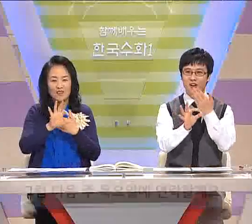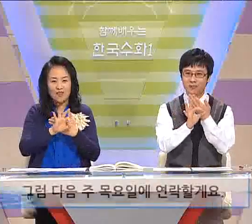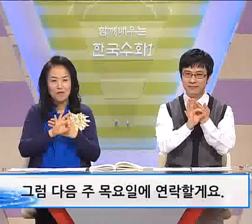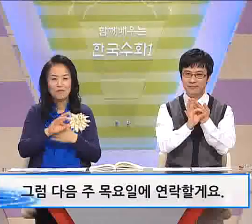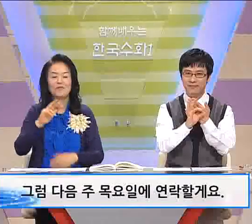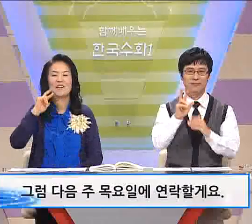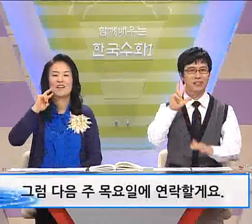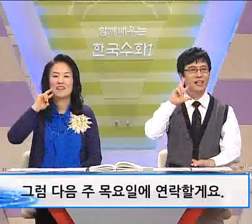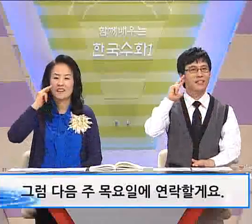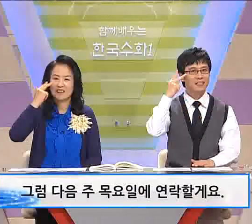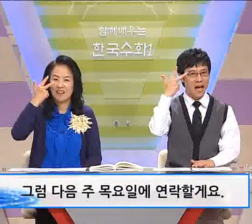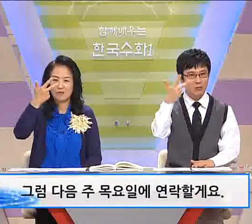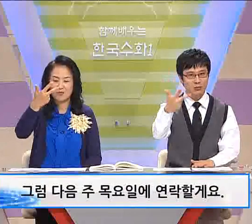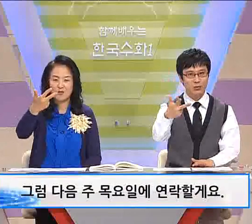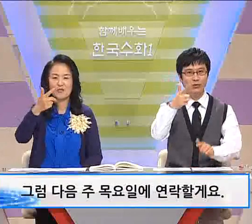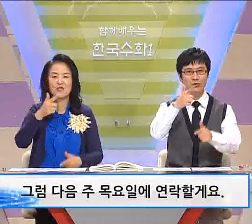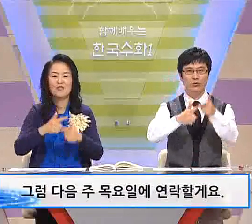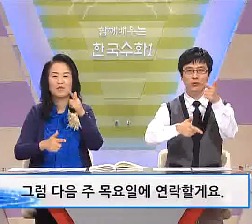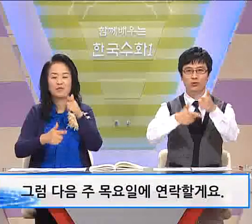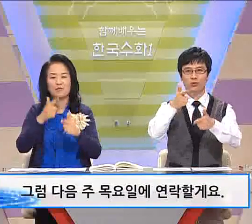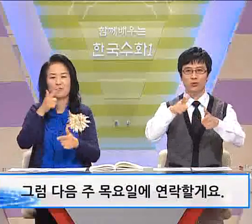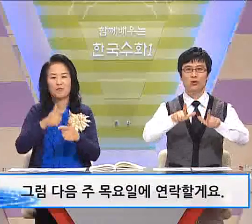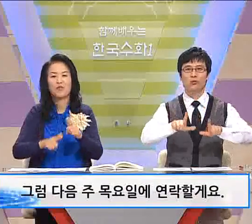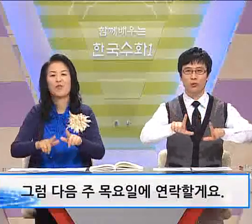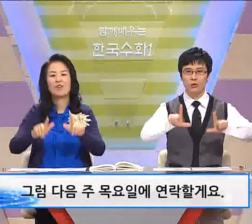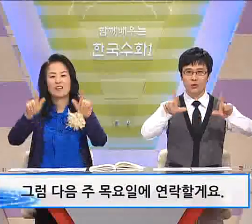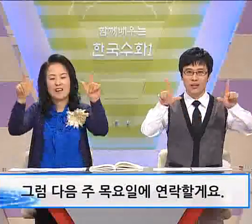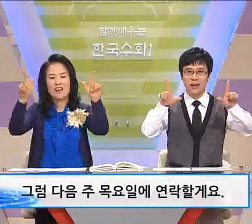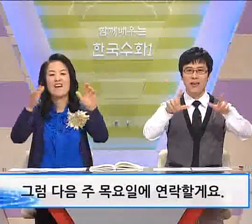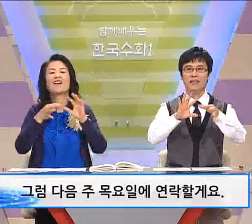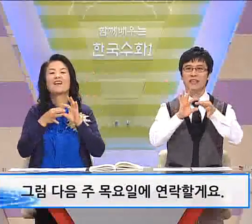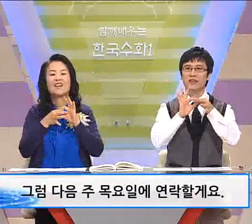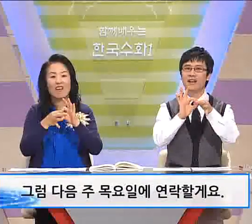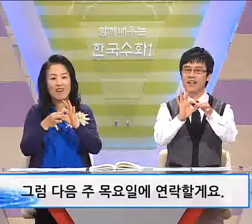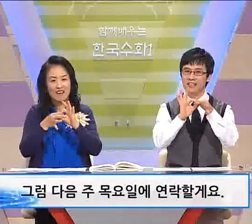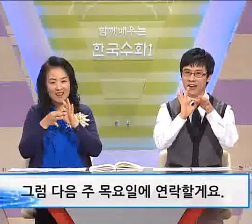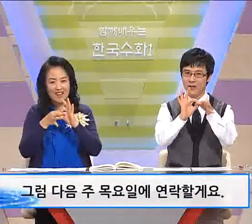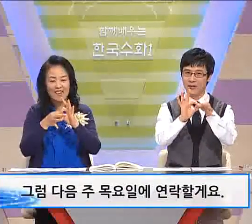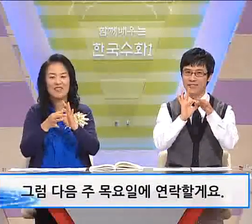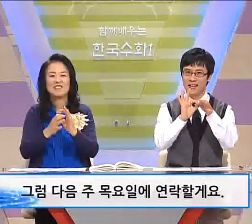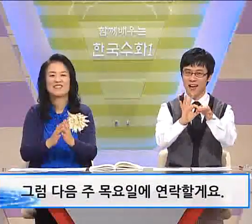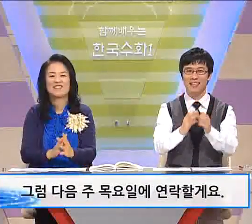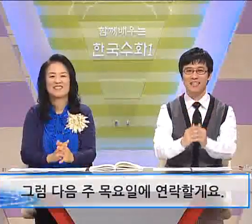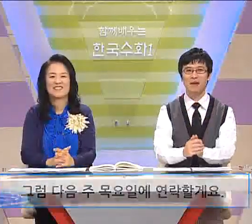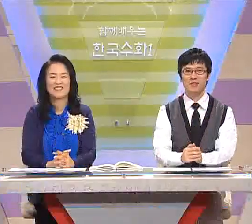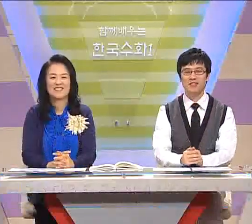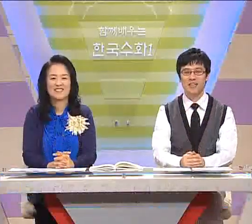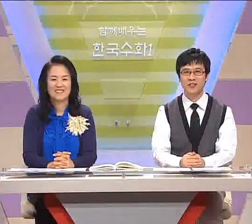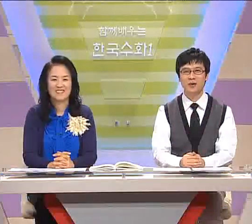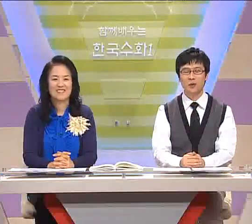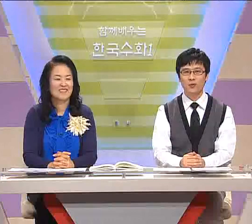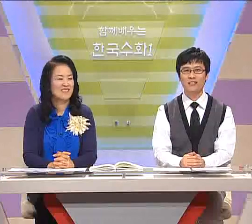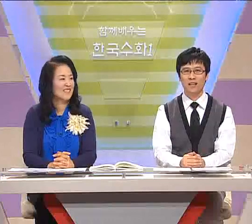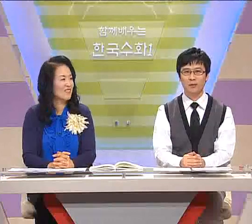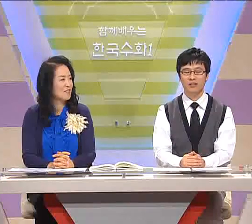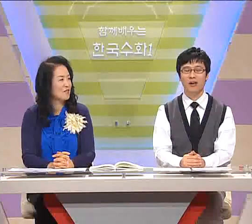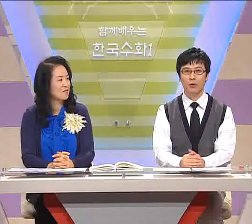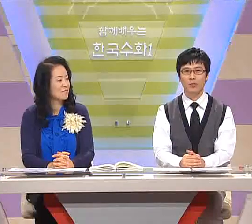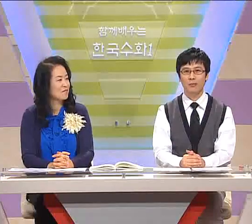그럼 다음 주 목요일에 연락할게요. 자, 이만영 씨께서 혼자서 한번 표현해